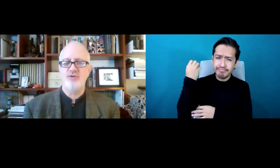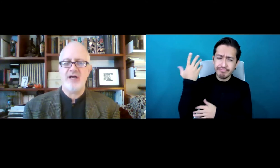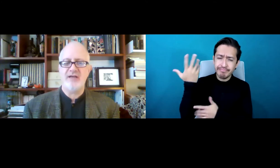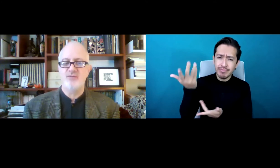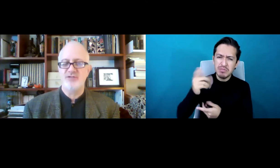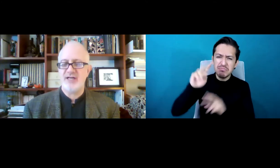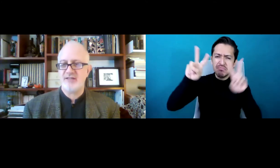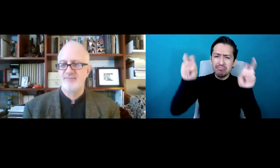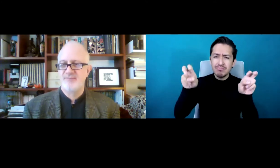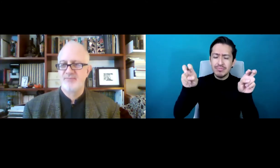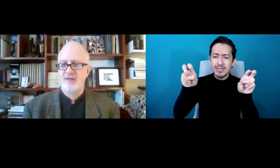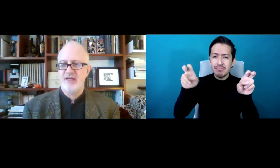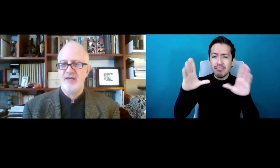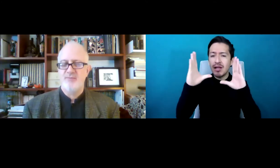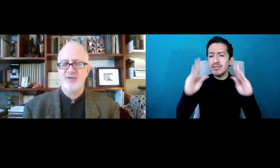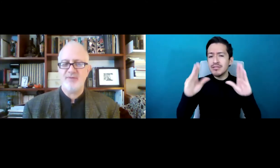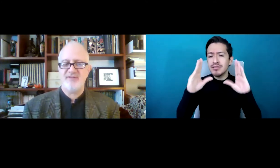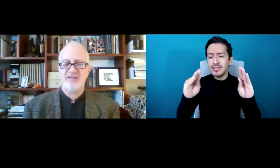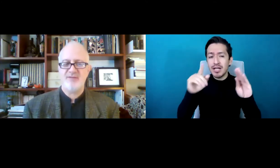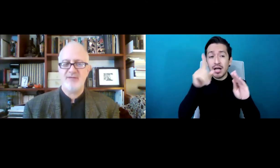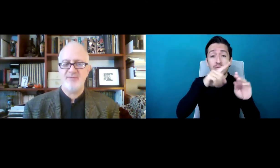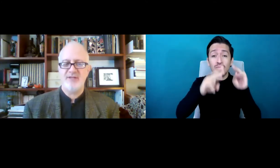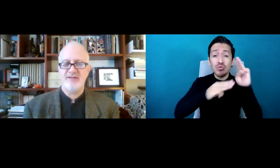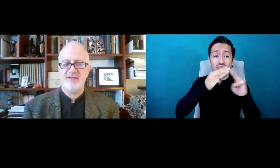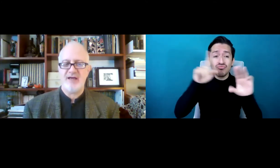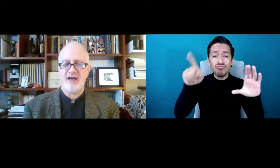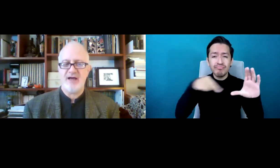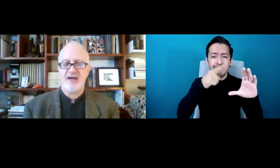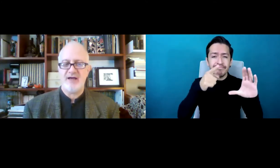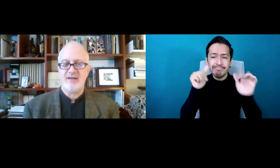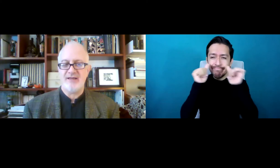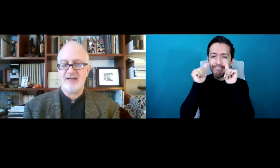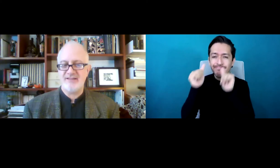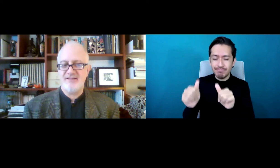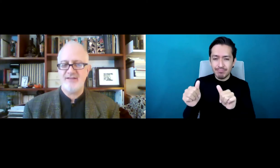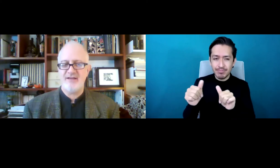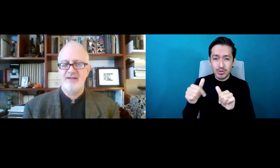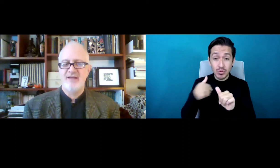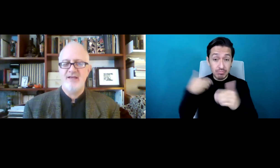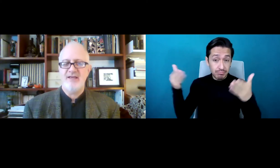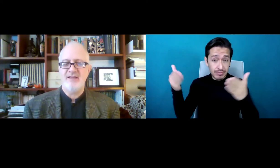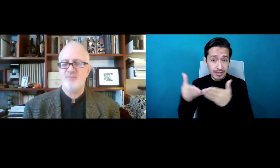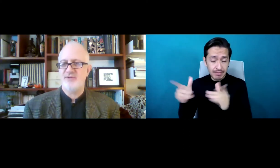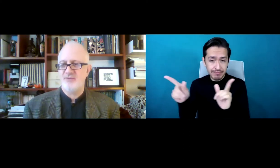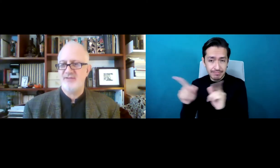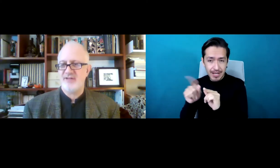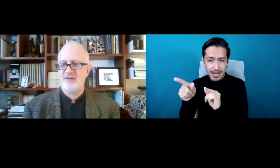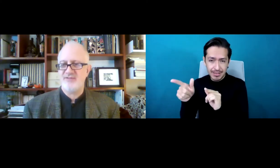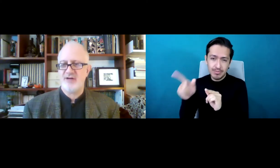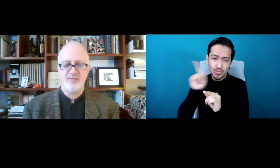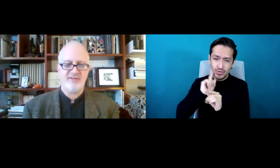Mundo a Escuchar. Voy a presentar brevemente al artista y después